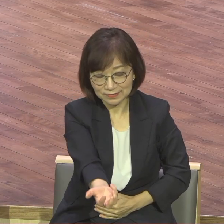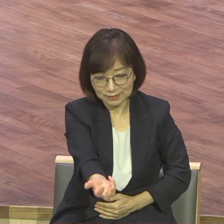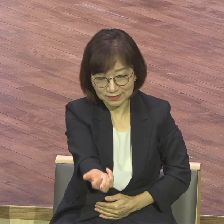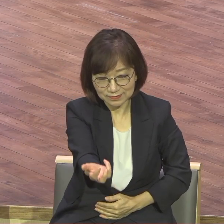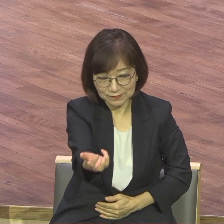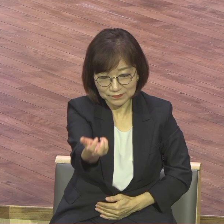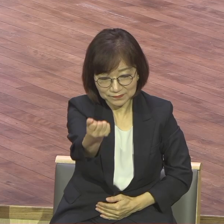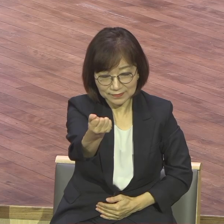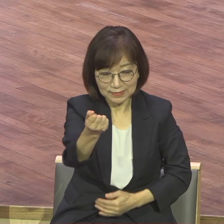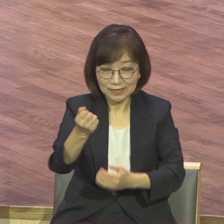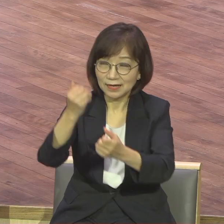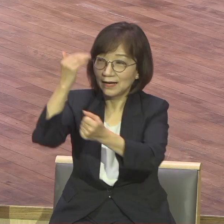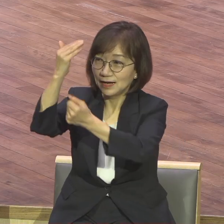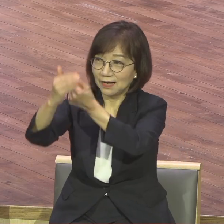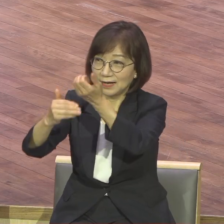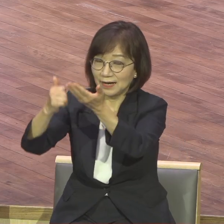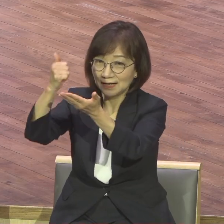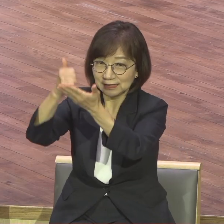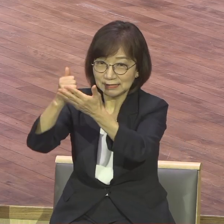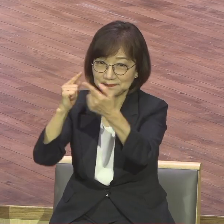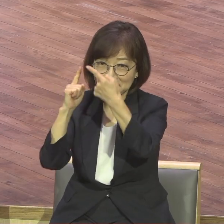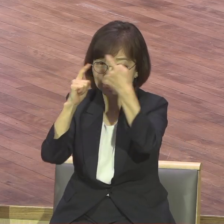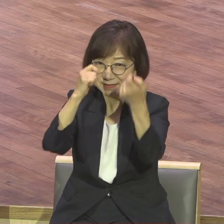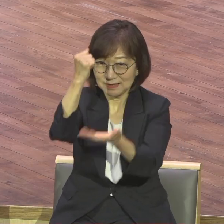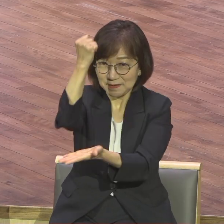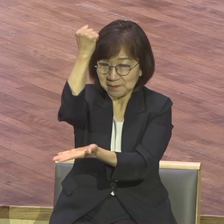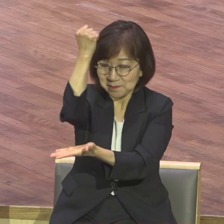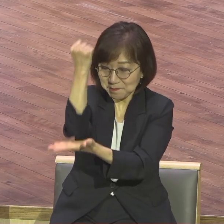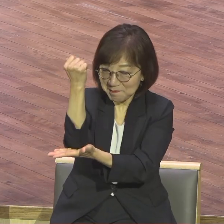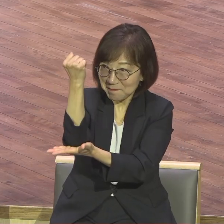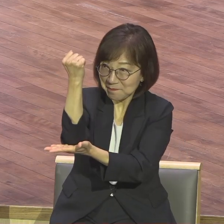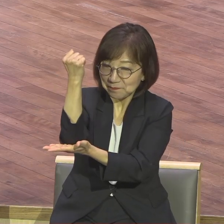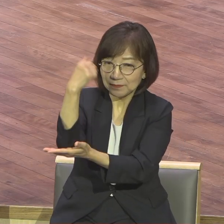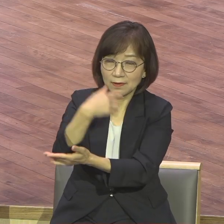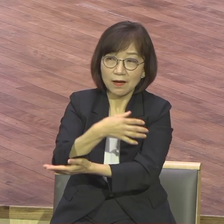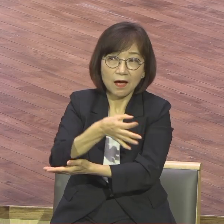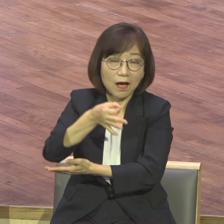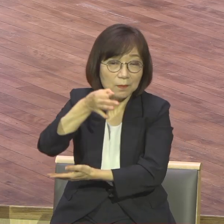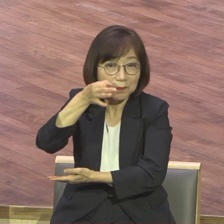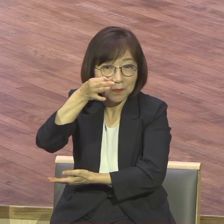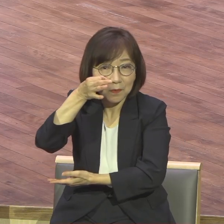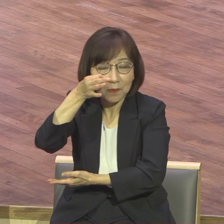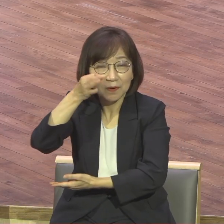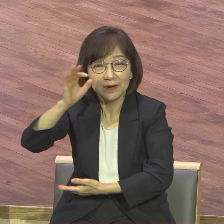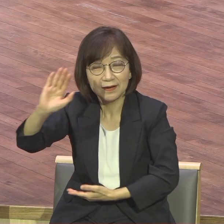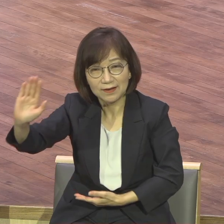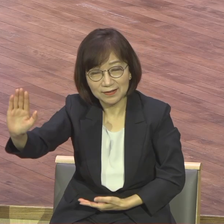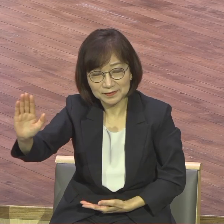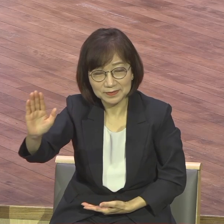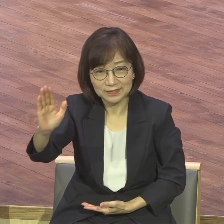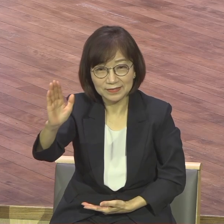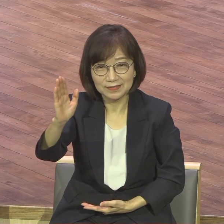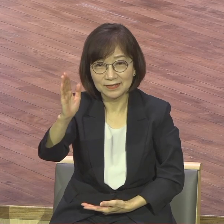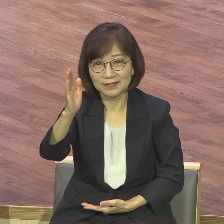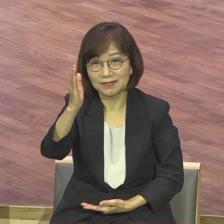하나님 기념비 부게 되리라